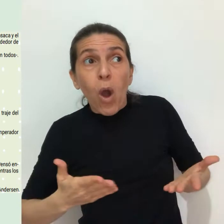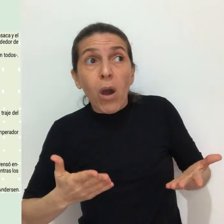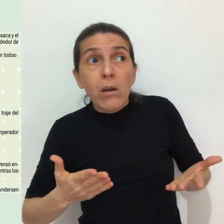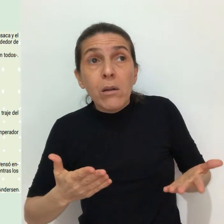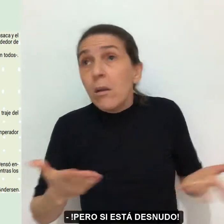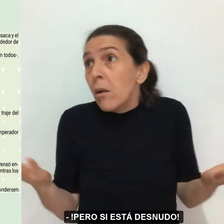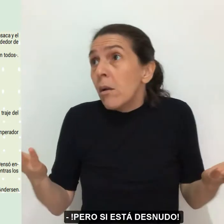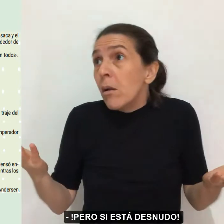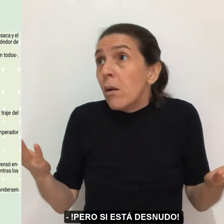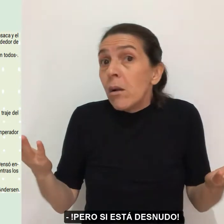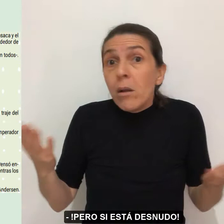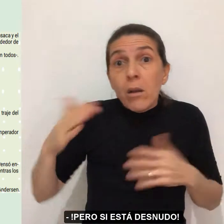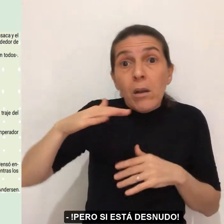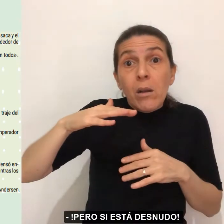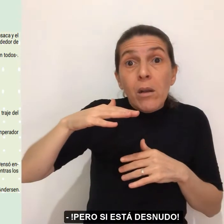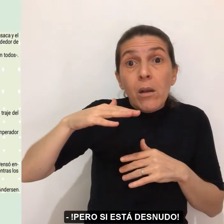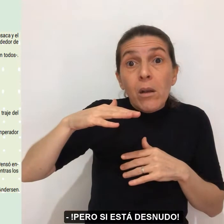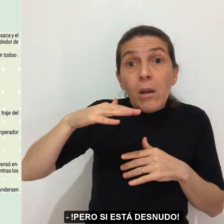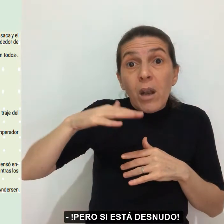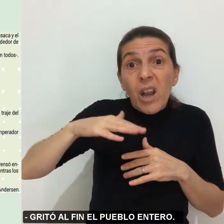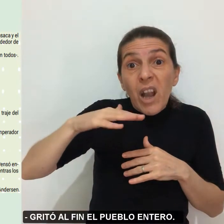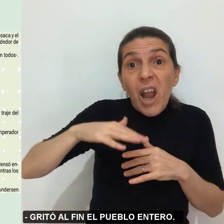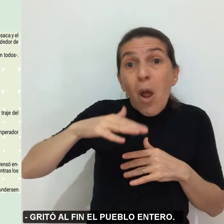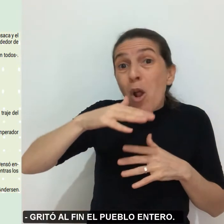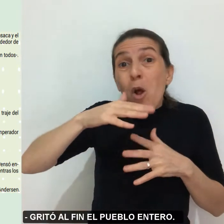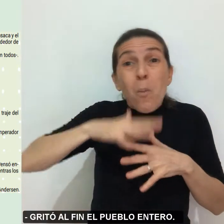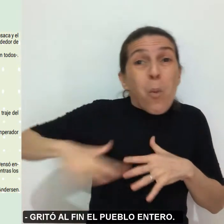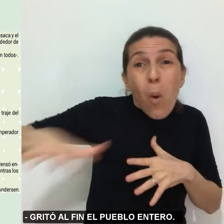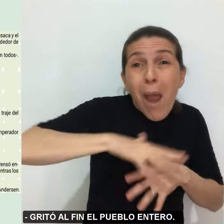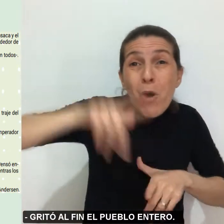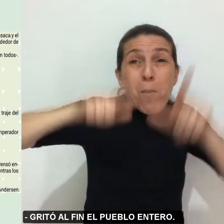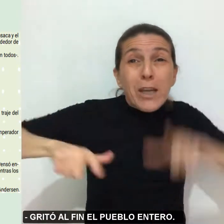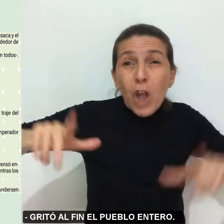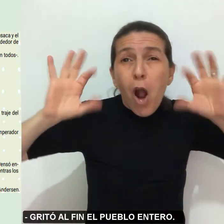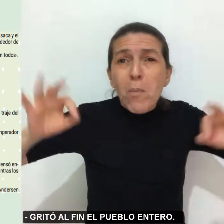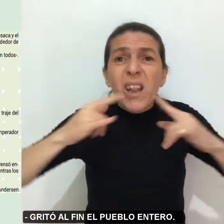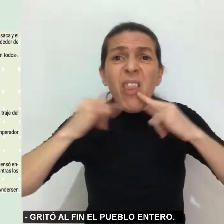—¡Pero si está desnudo! —gritó al fin el pueblo entero.